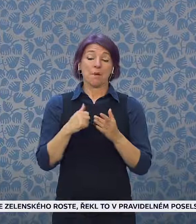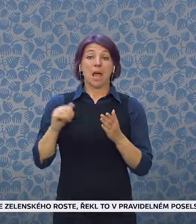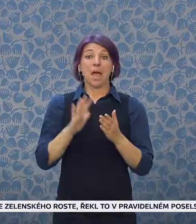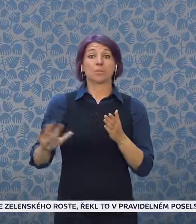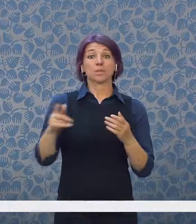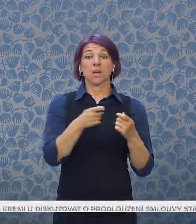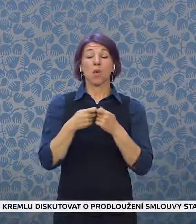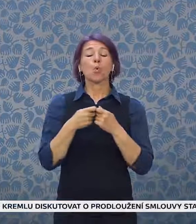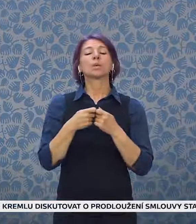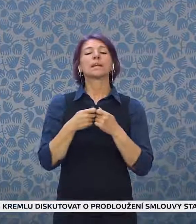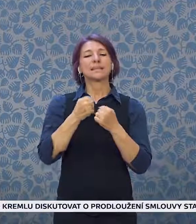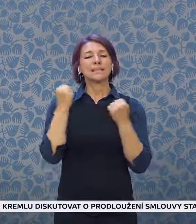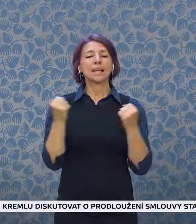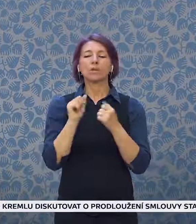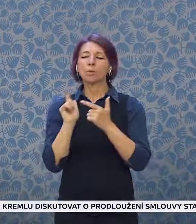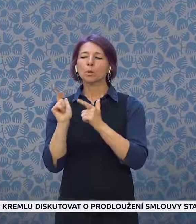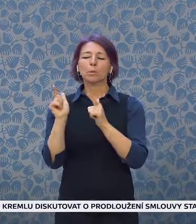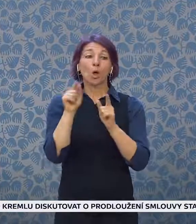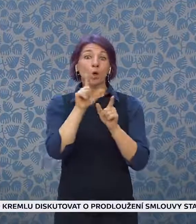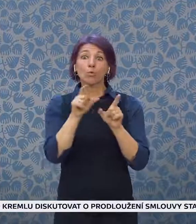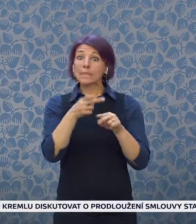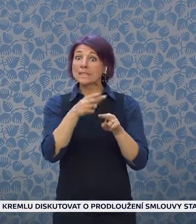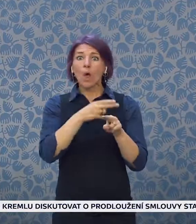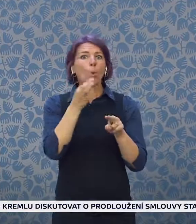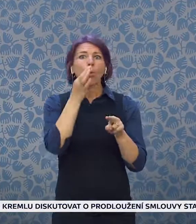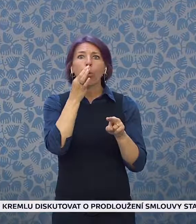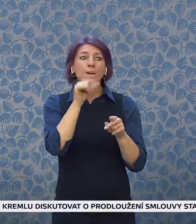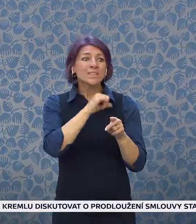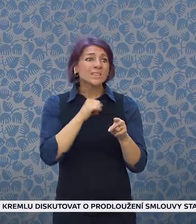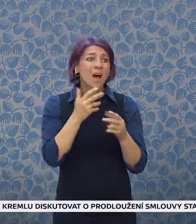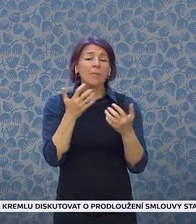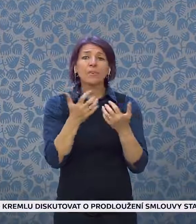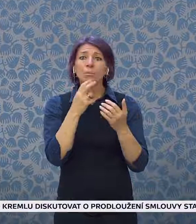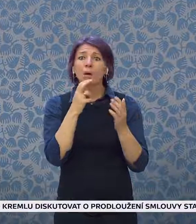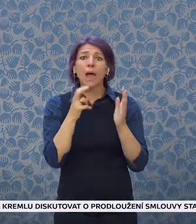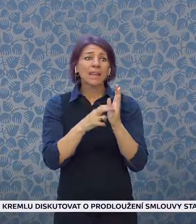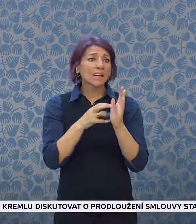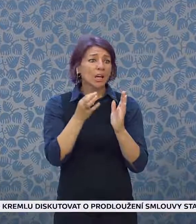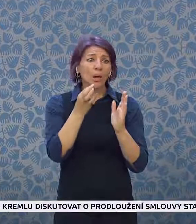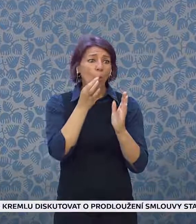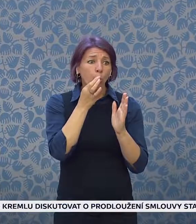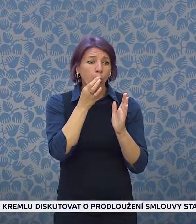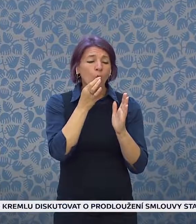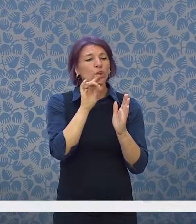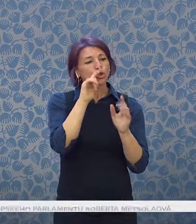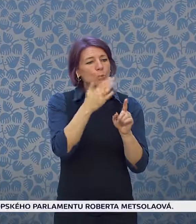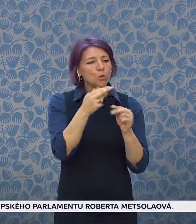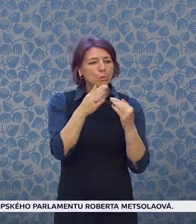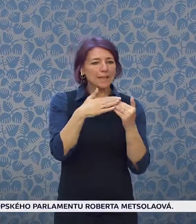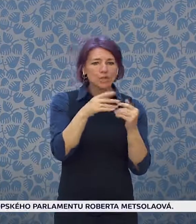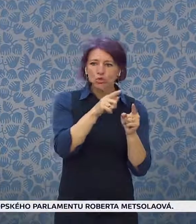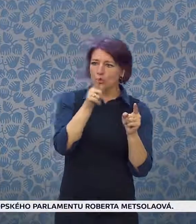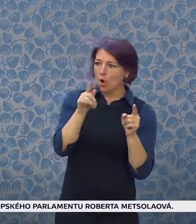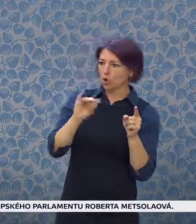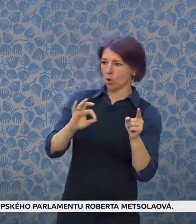nemohou být stopěstečné, umožněme jim tu možnost, aby kupovali energie spíše od přátel, než od